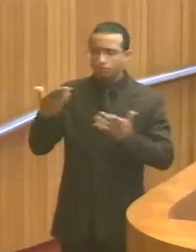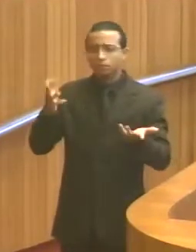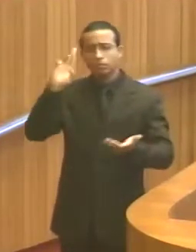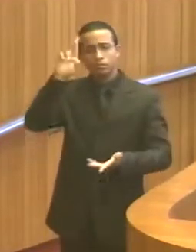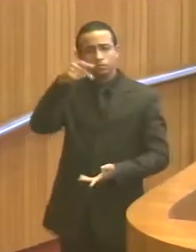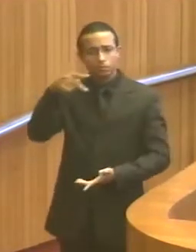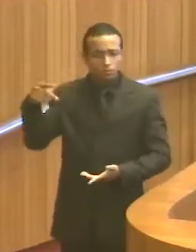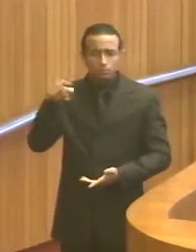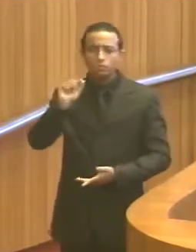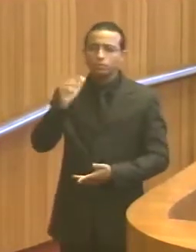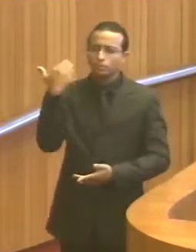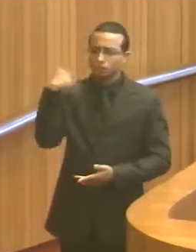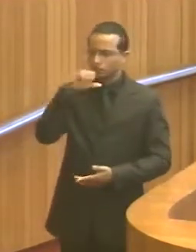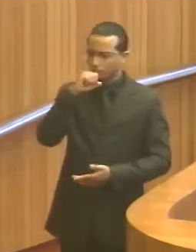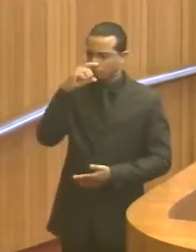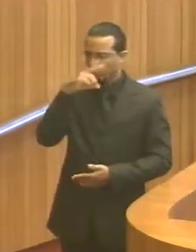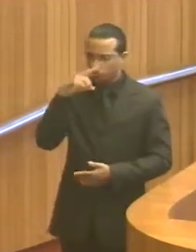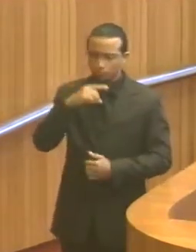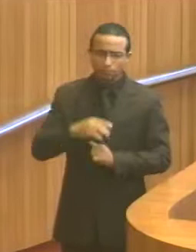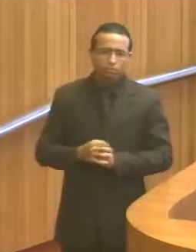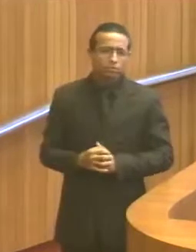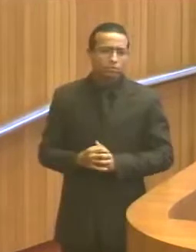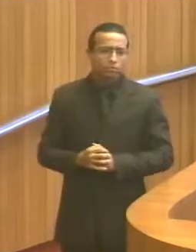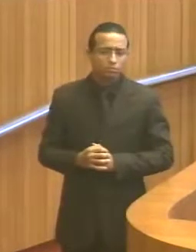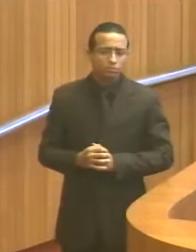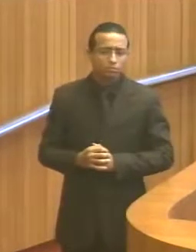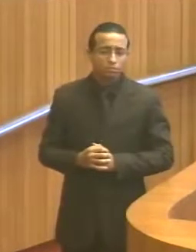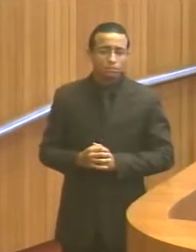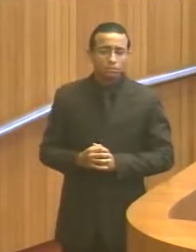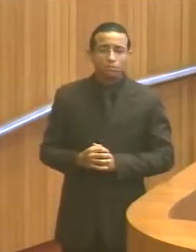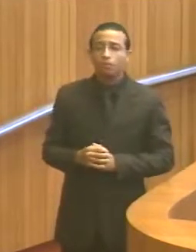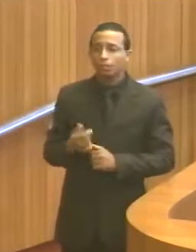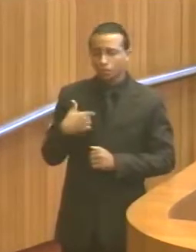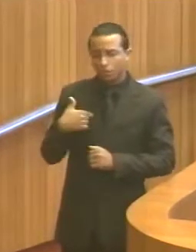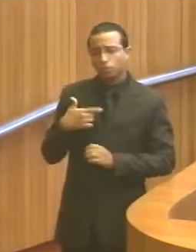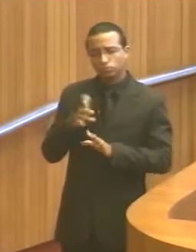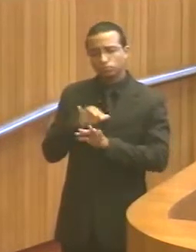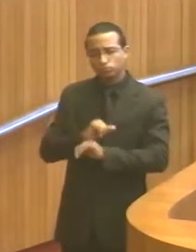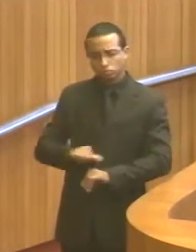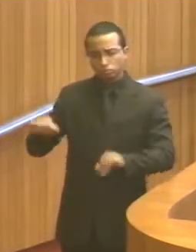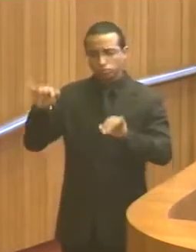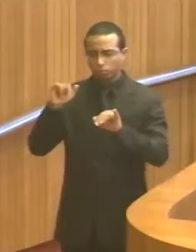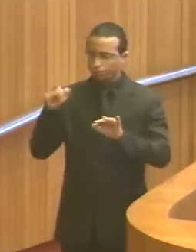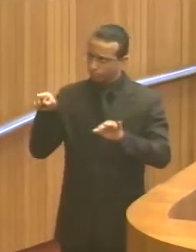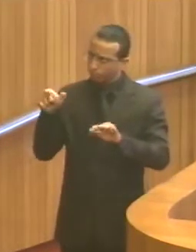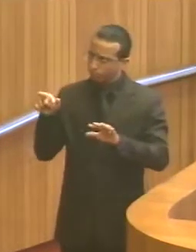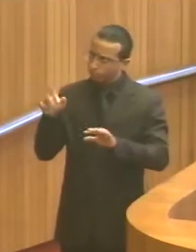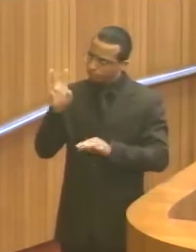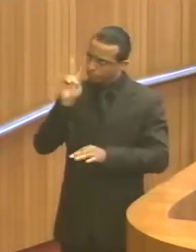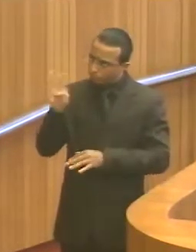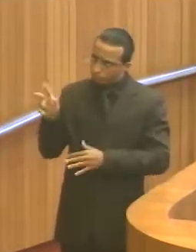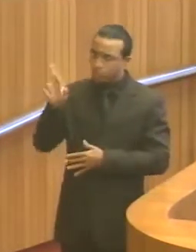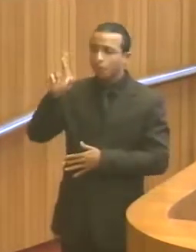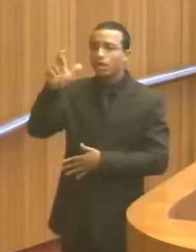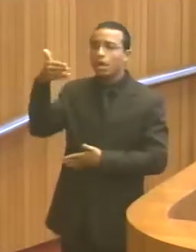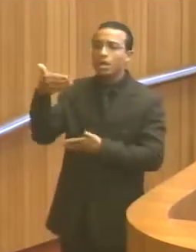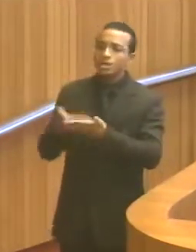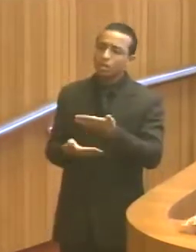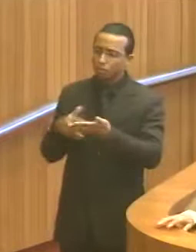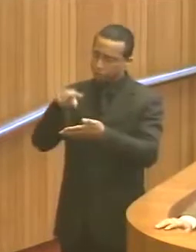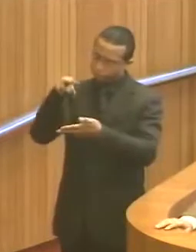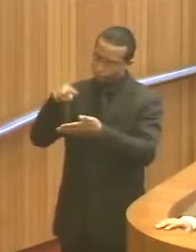Senhor presidente, nesse final de semana, nós tivemos a divulgação de um relatório